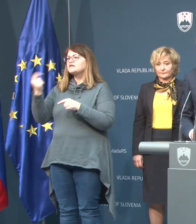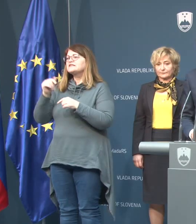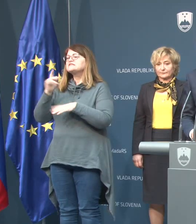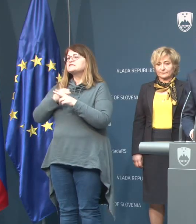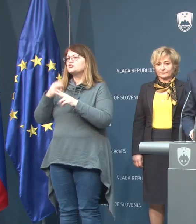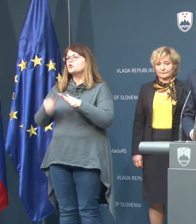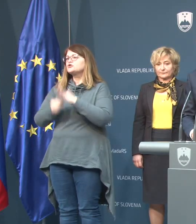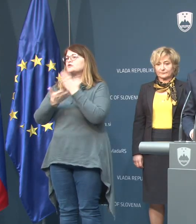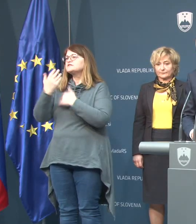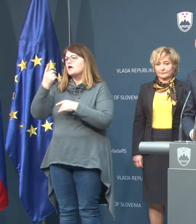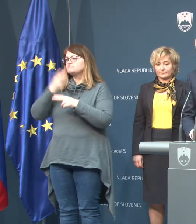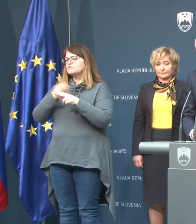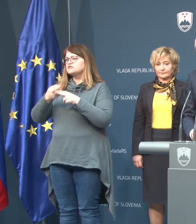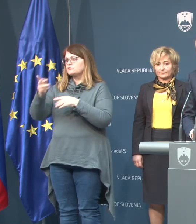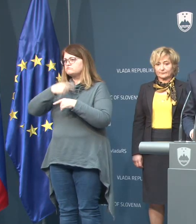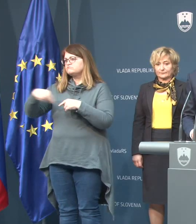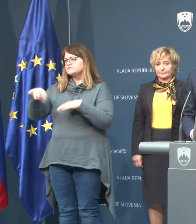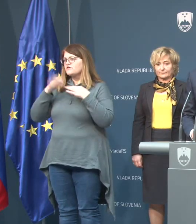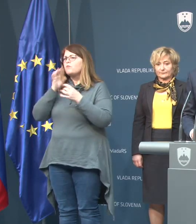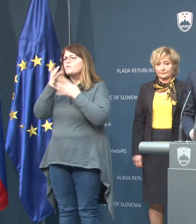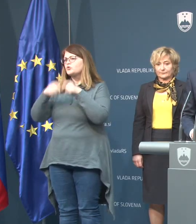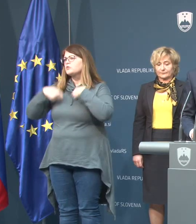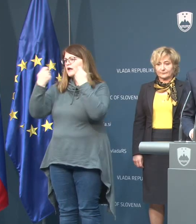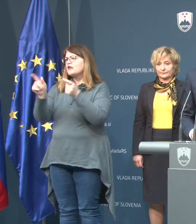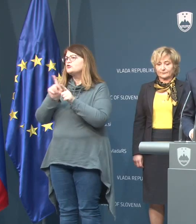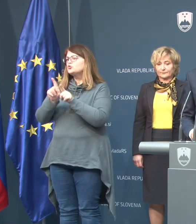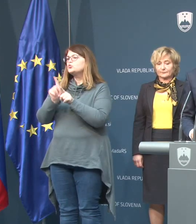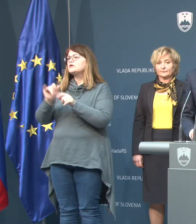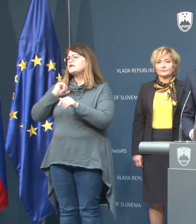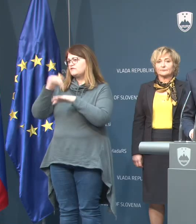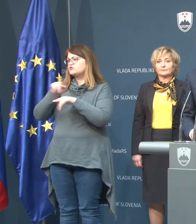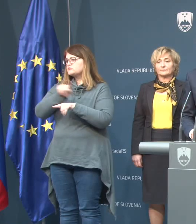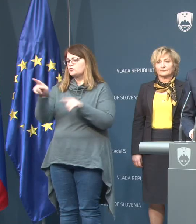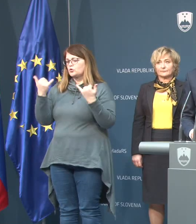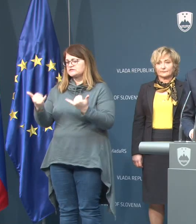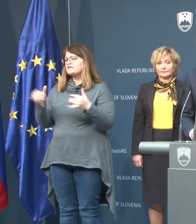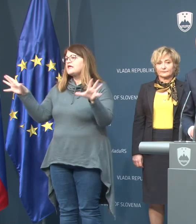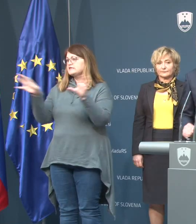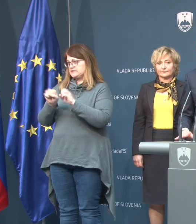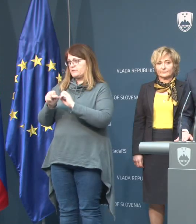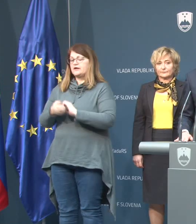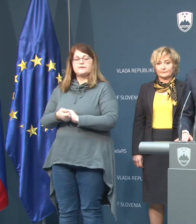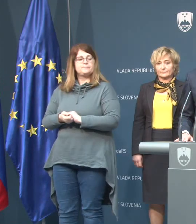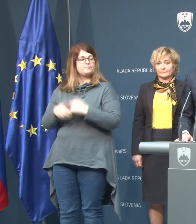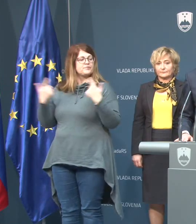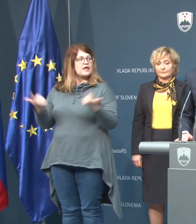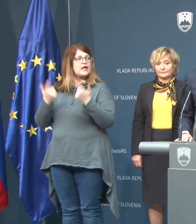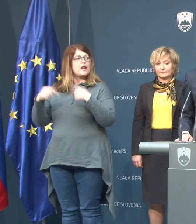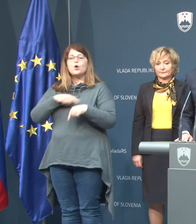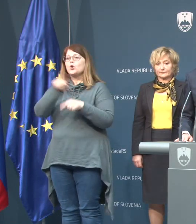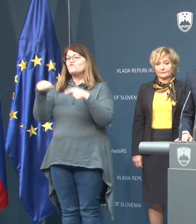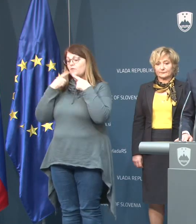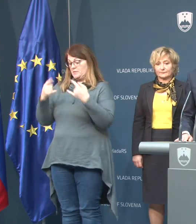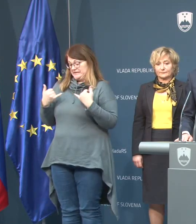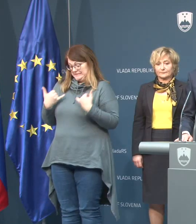inštituta za javno zdrave potem zelo podrobno vam podala tudi informacije, ki smo jih do sedaj zbrali. Lahko vam tudi povem, da smo